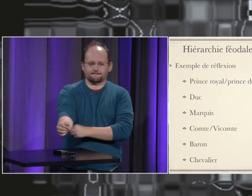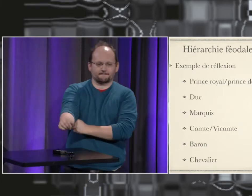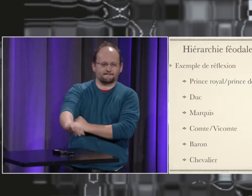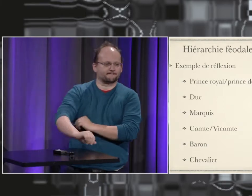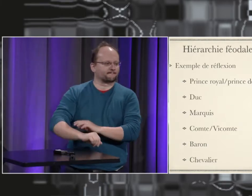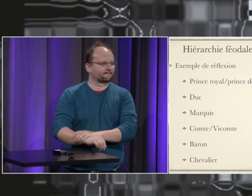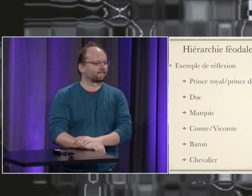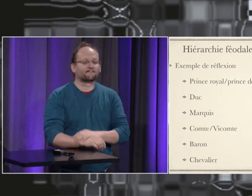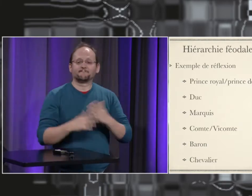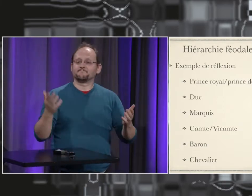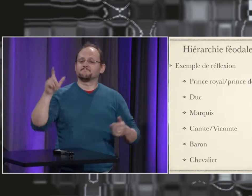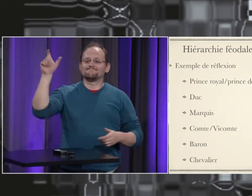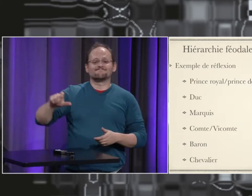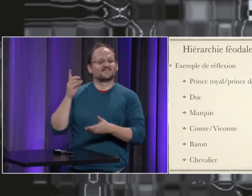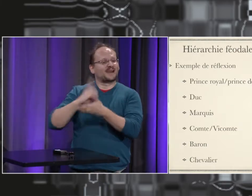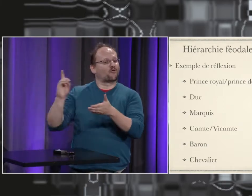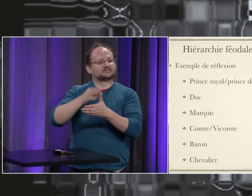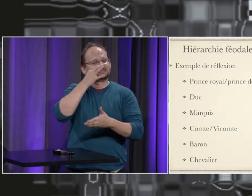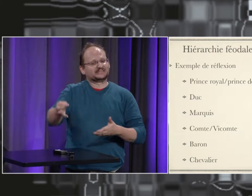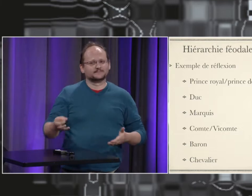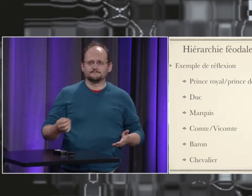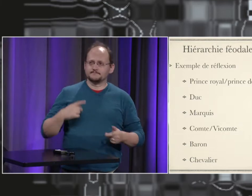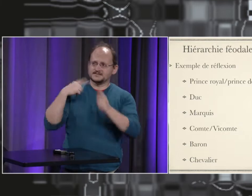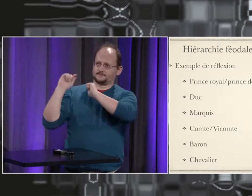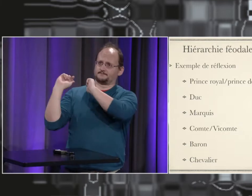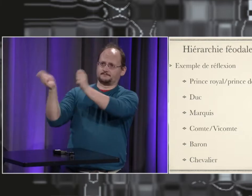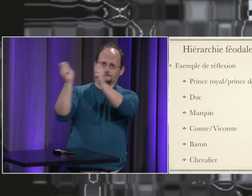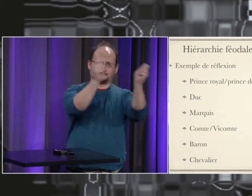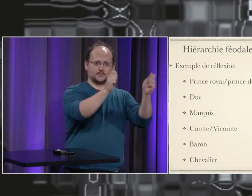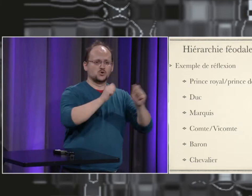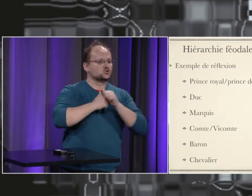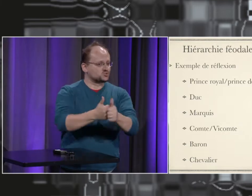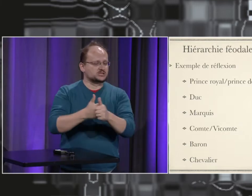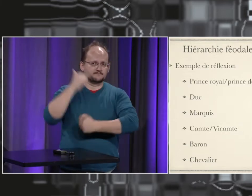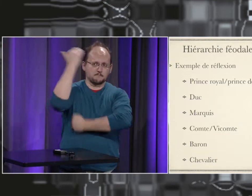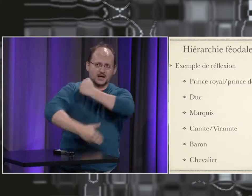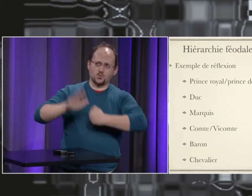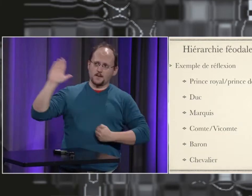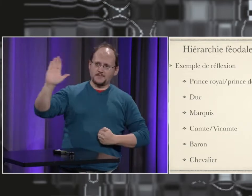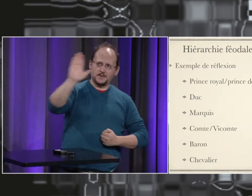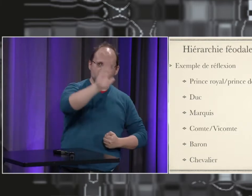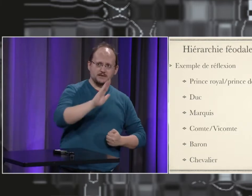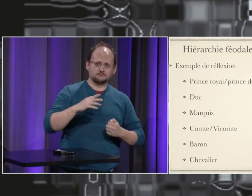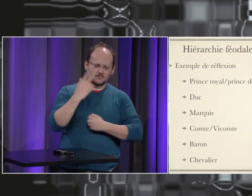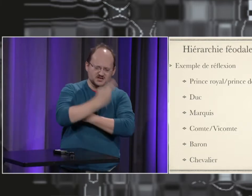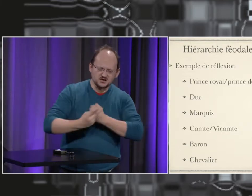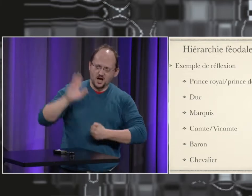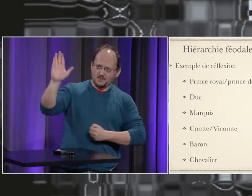avoir qui pourraient avoir existé à partir des images qu'on a Téloge disait que justement on attribuait des signes en fonction des